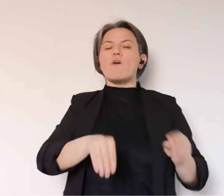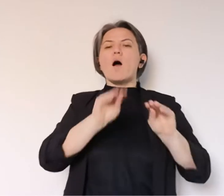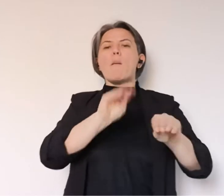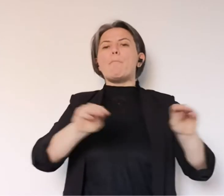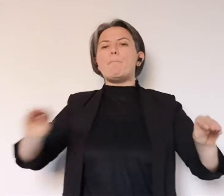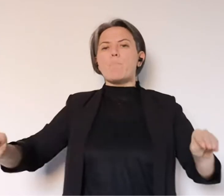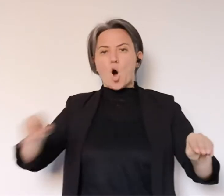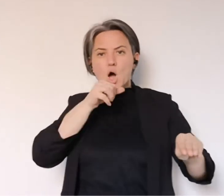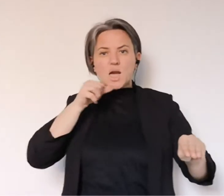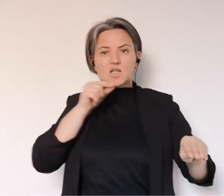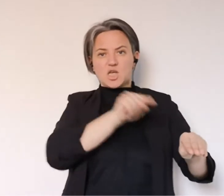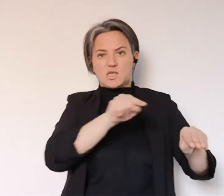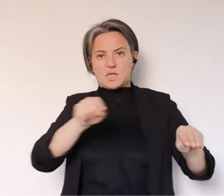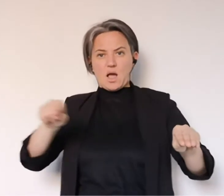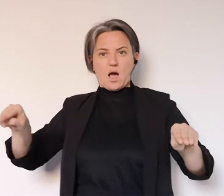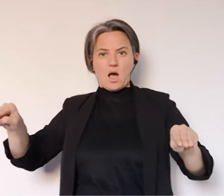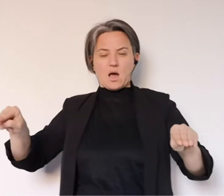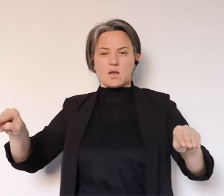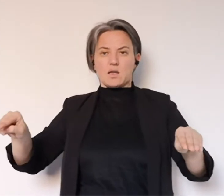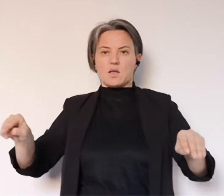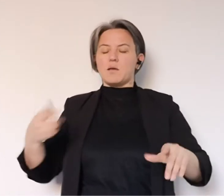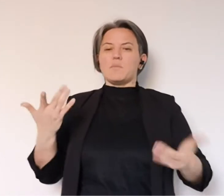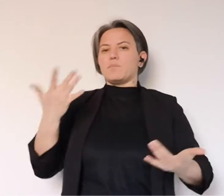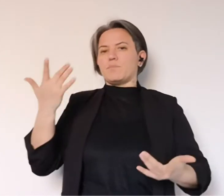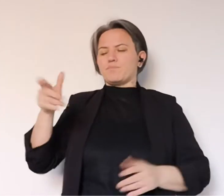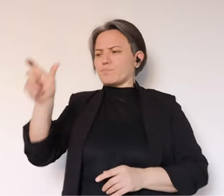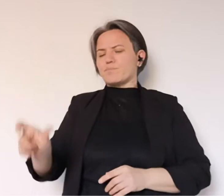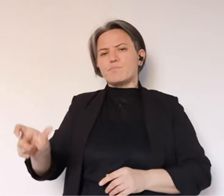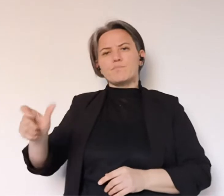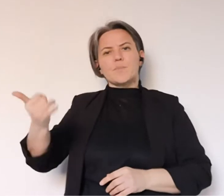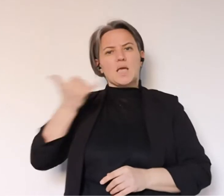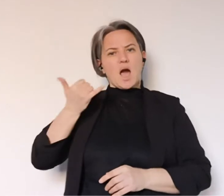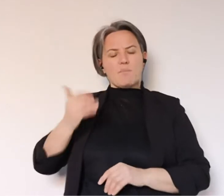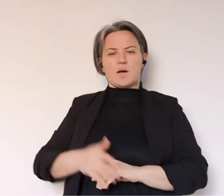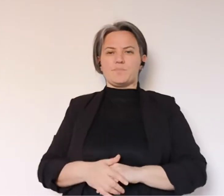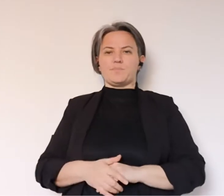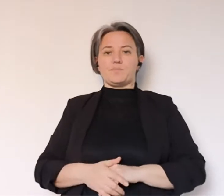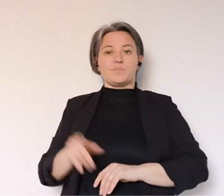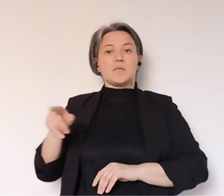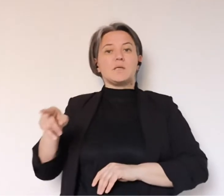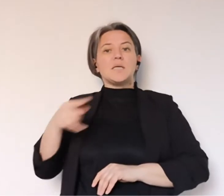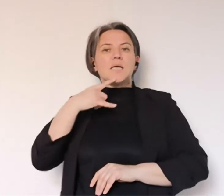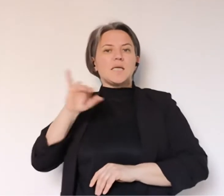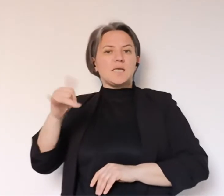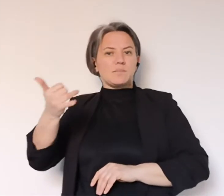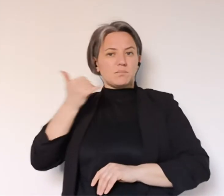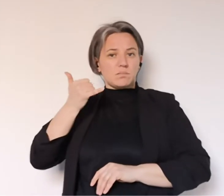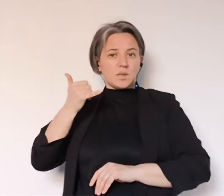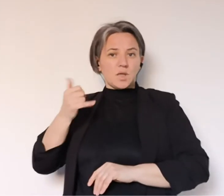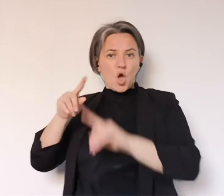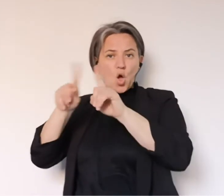distribuite dove? Nei luoghi necessari, perché questo è un altro tema. Io non posso ricevere delle